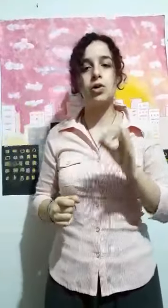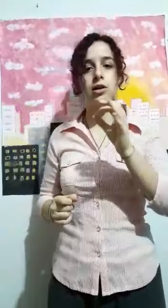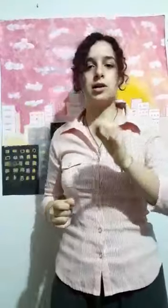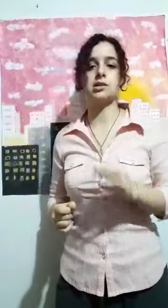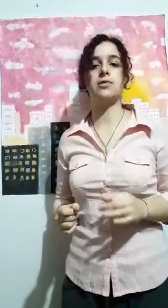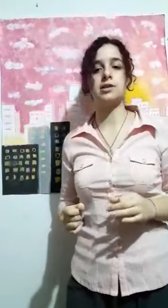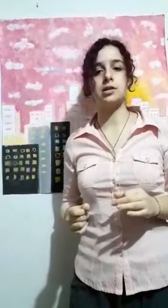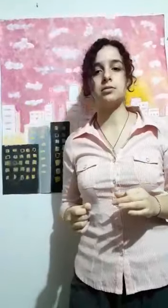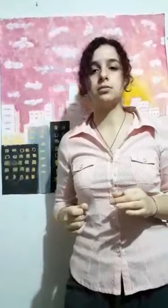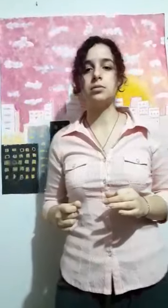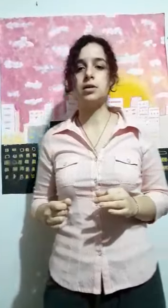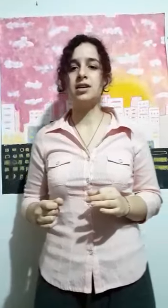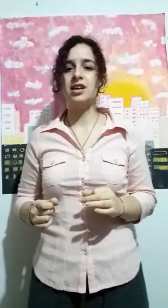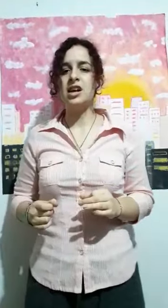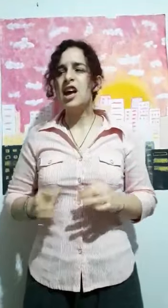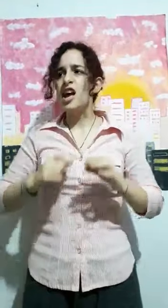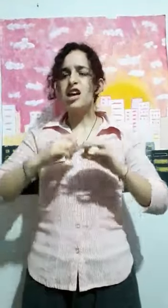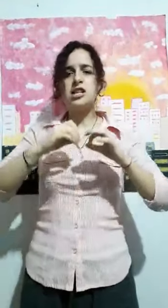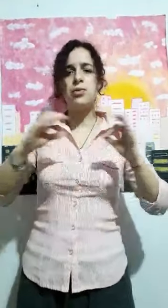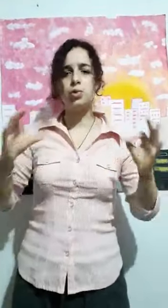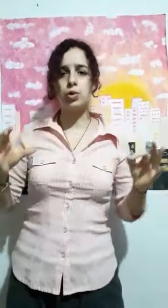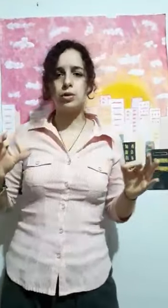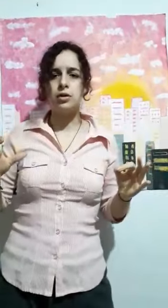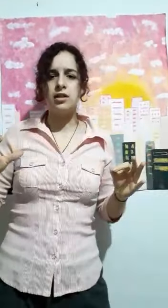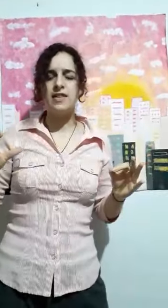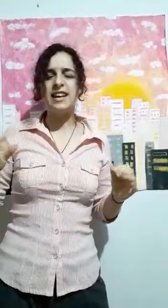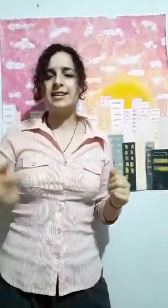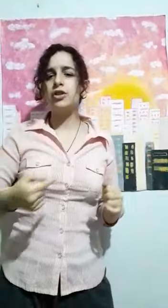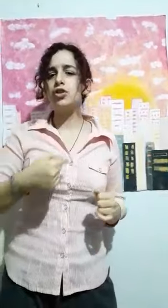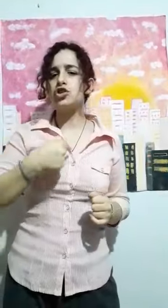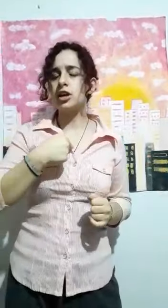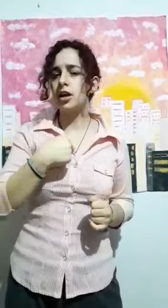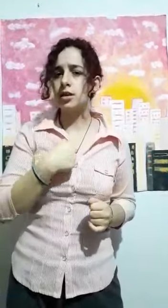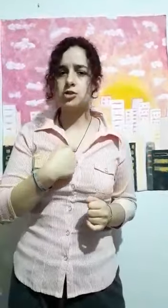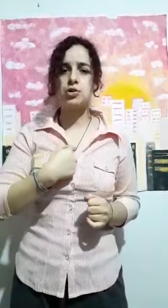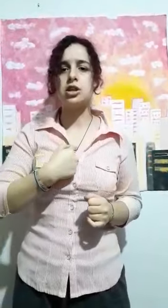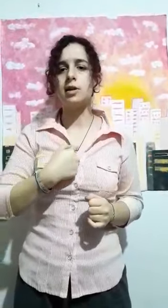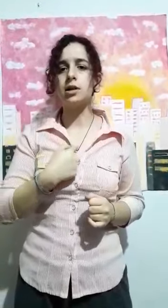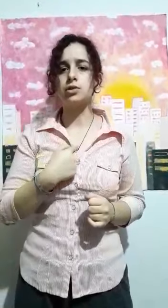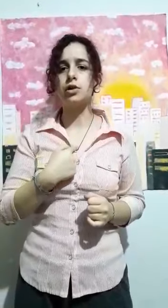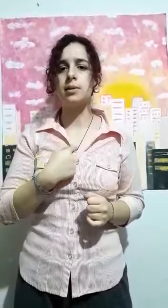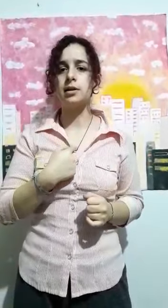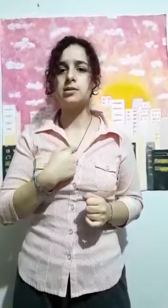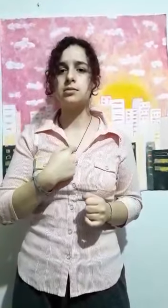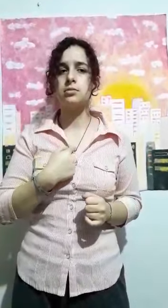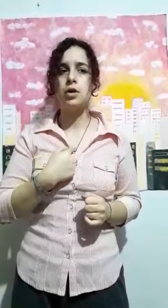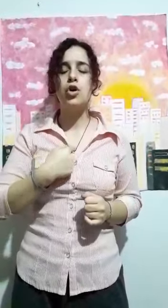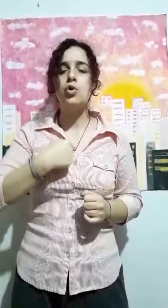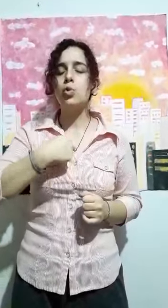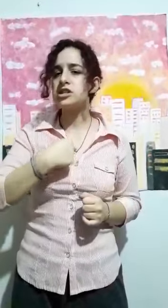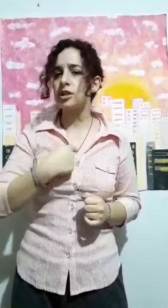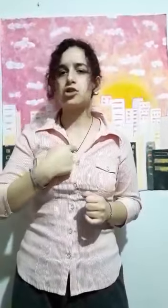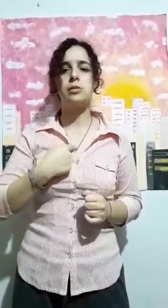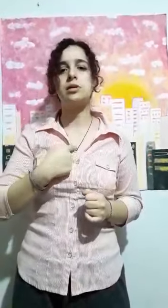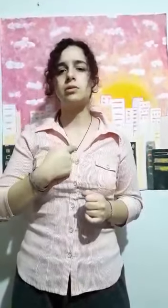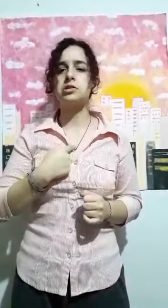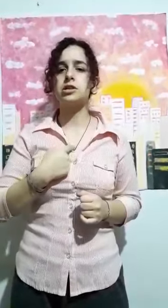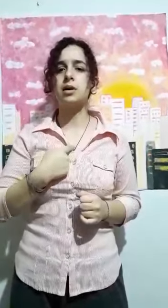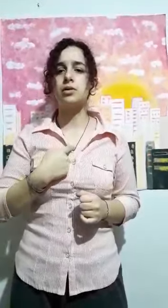corregir esa frase. Ese futuro del que tanto nos quieren hacer responsables a los jóvenes, no está solamente en nuestras manos.